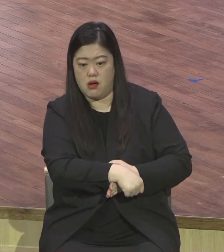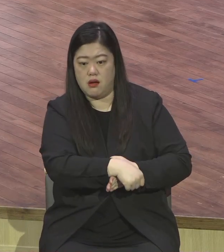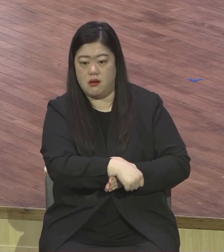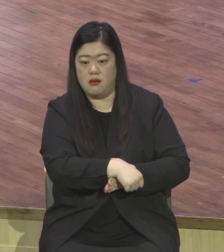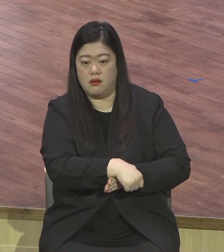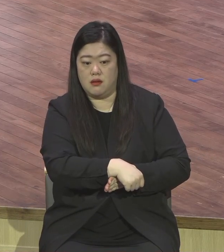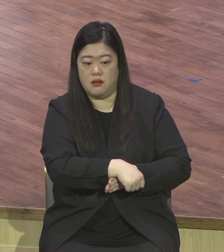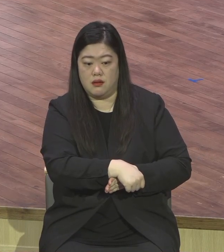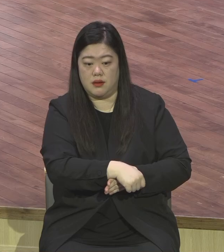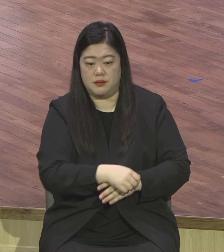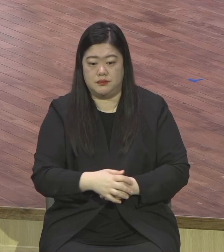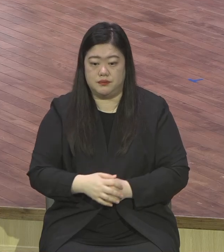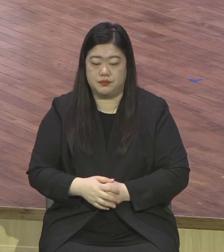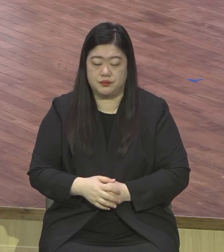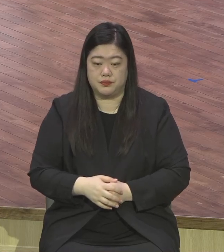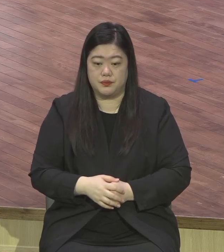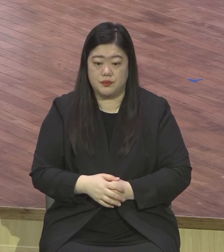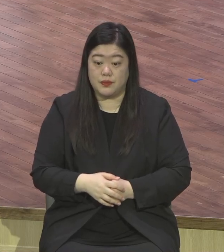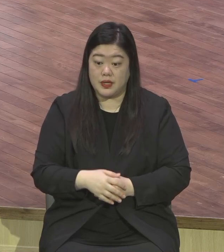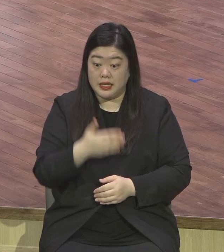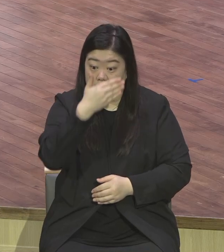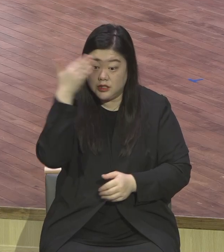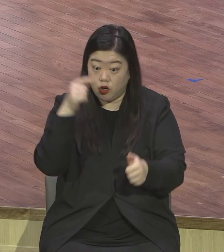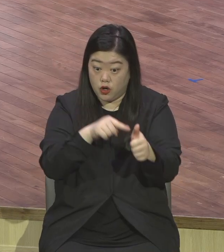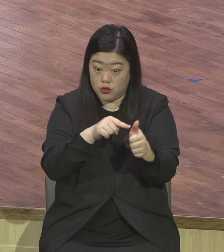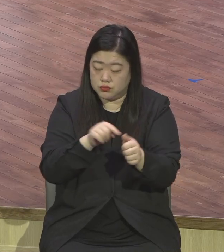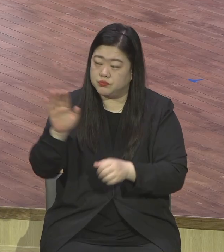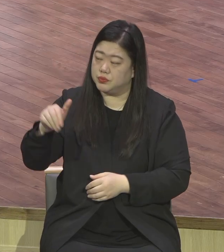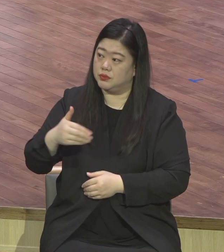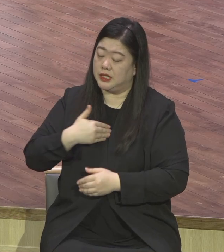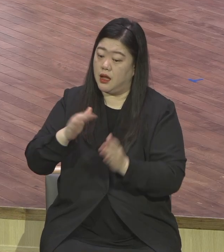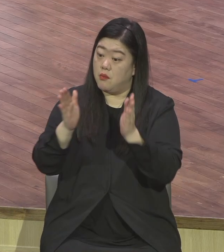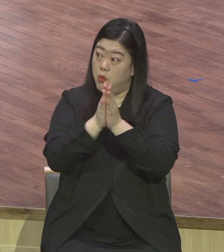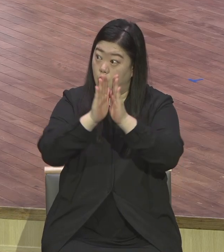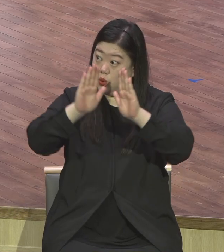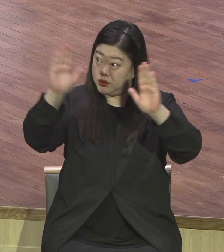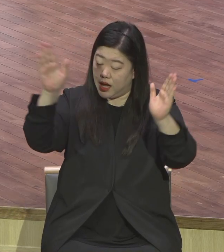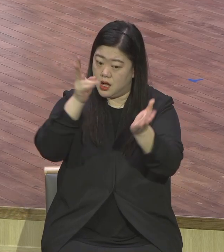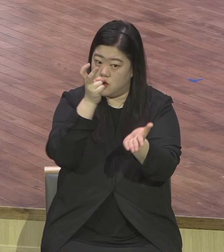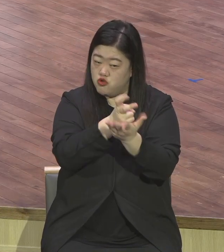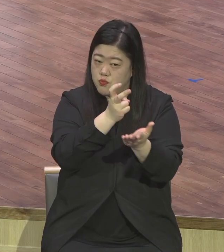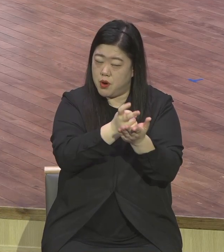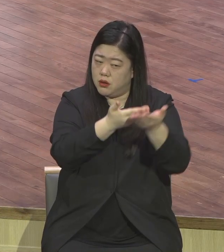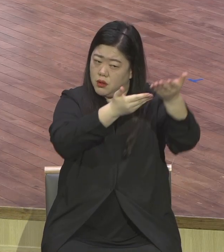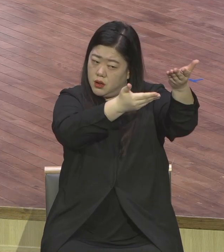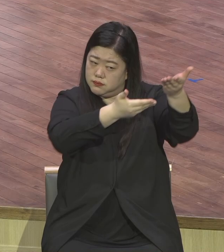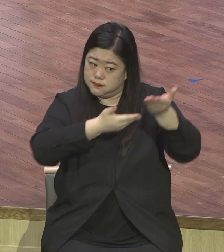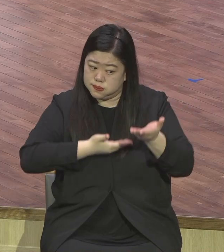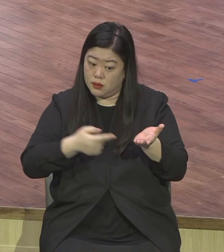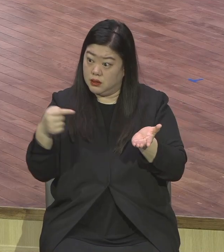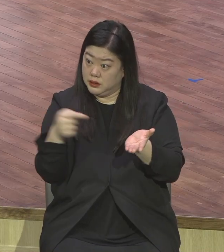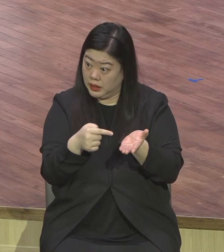모세의 율법을 다 지켰기 때문에 이 정도면 내가 영생 얻을 수 있지 않느냐